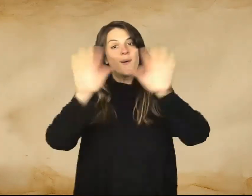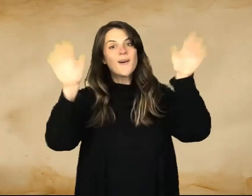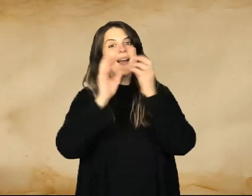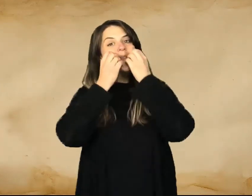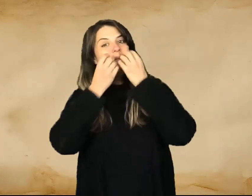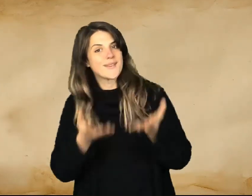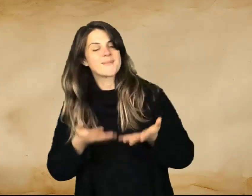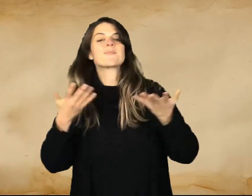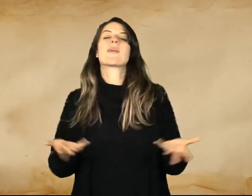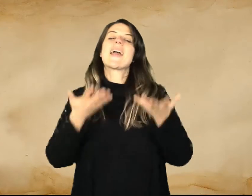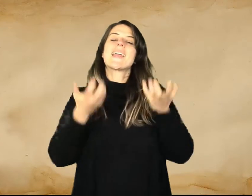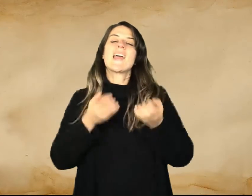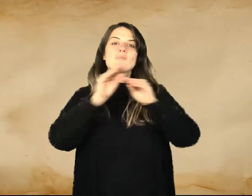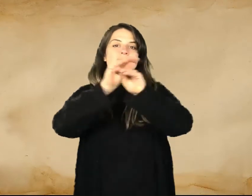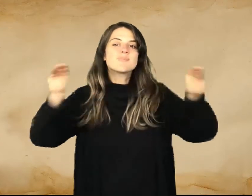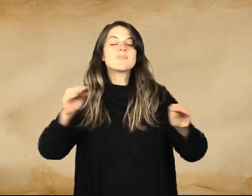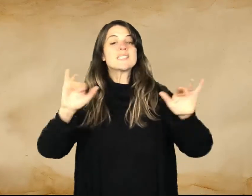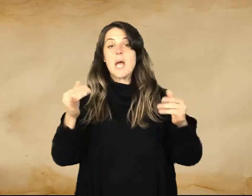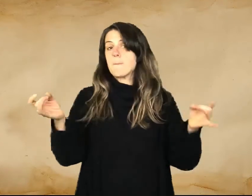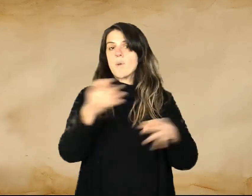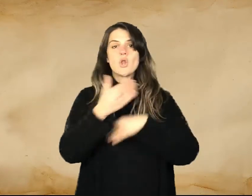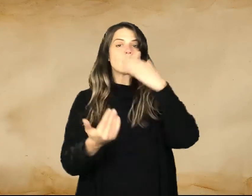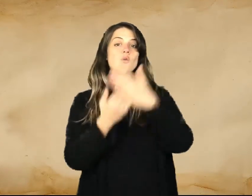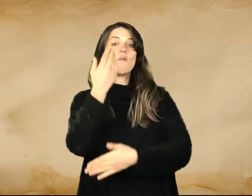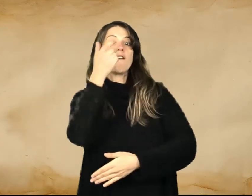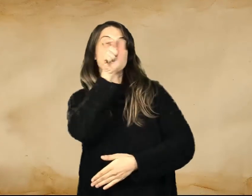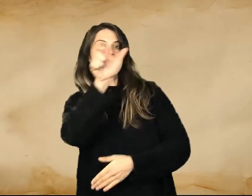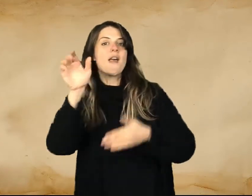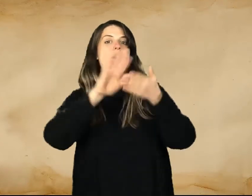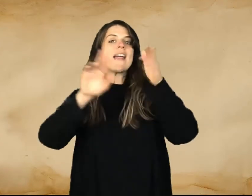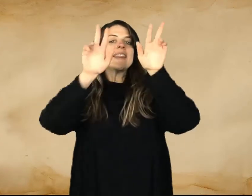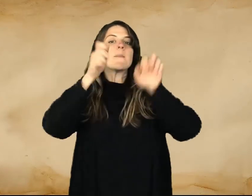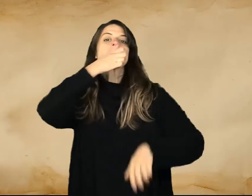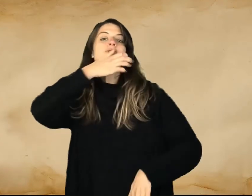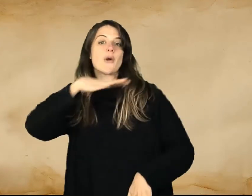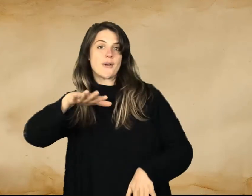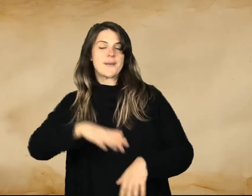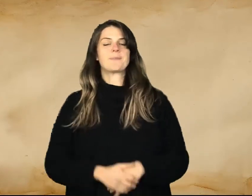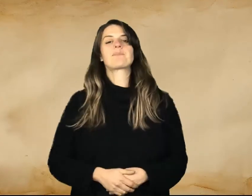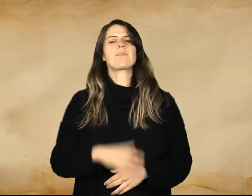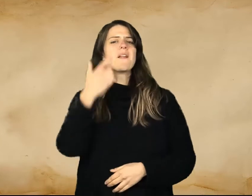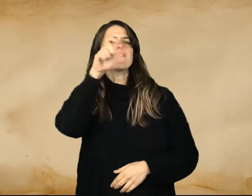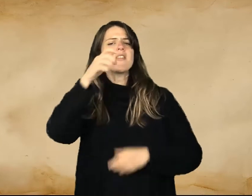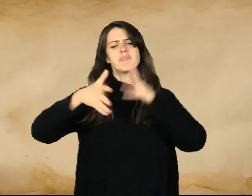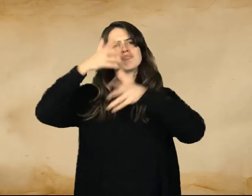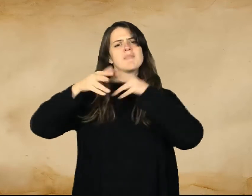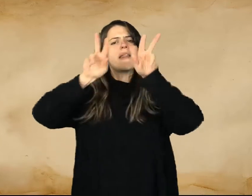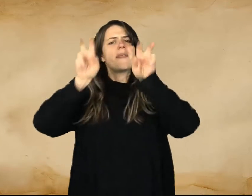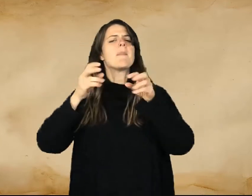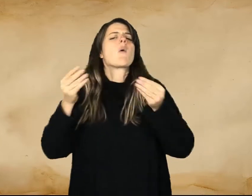Hola, ¿cómo están? Les quiero contar que ya está subida a la web un video de historia. En el video se habla